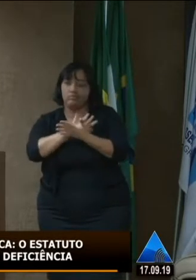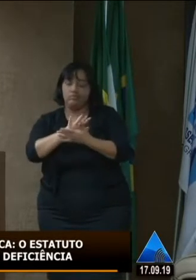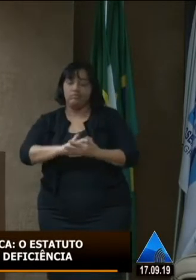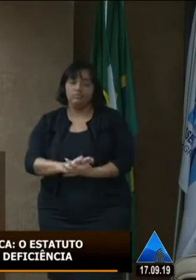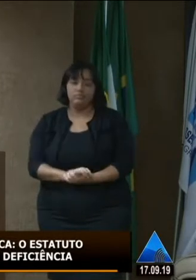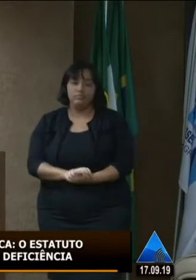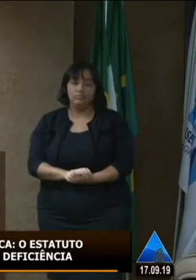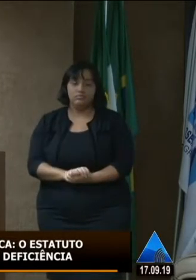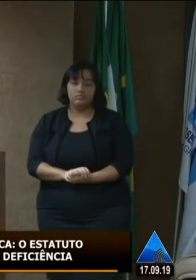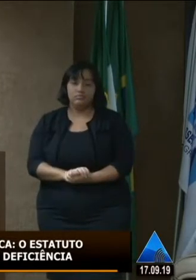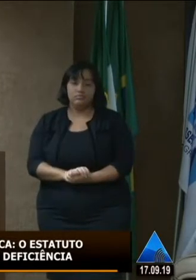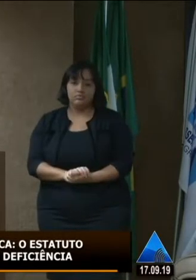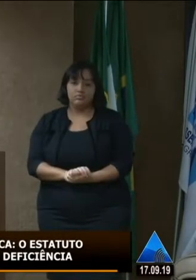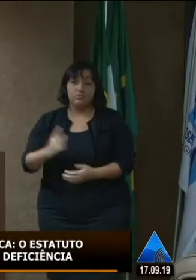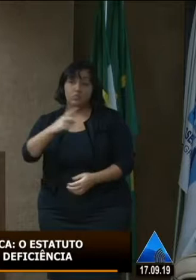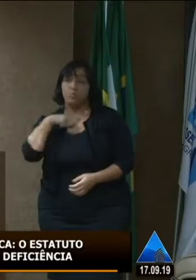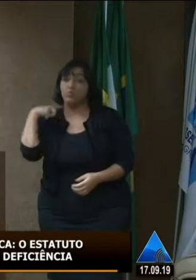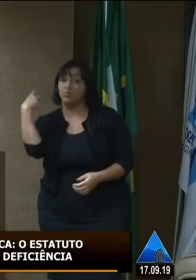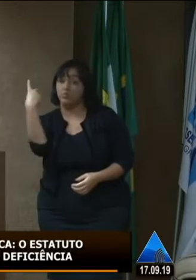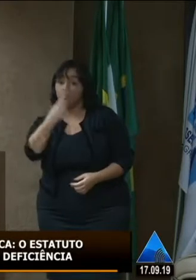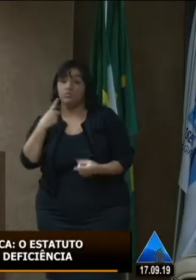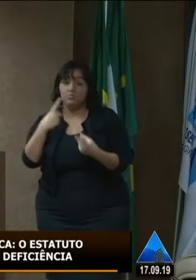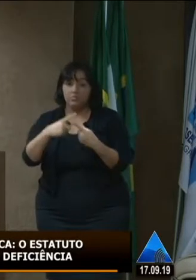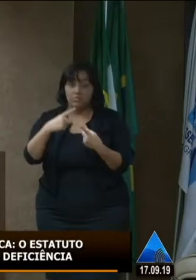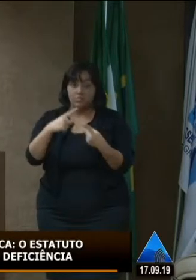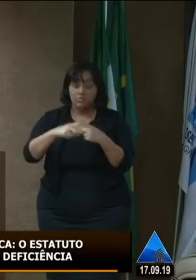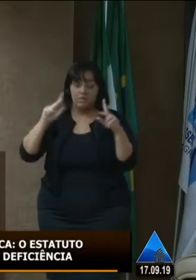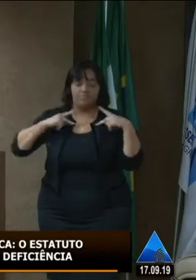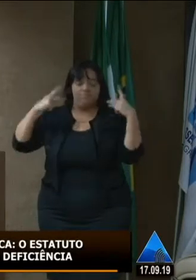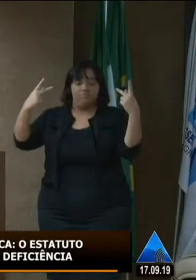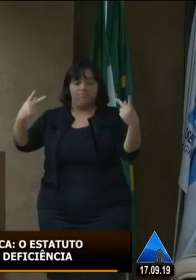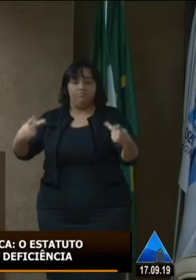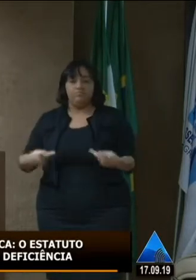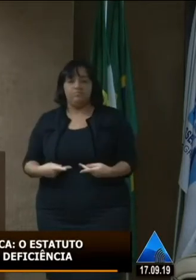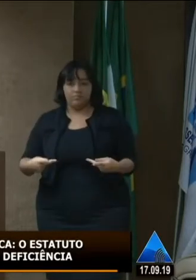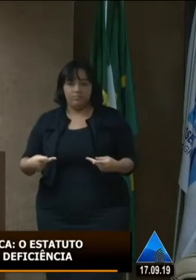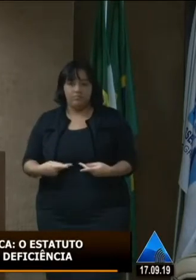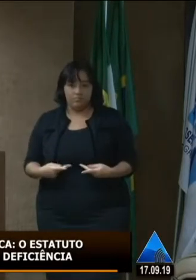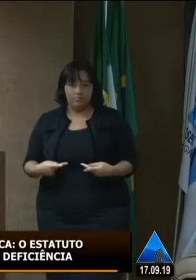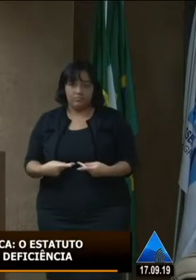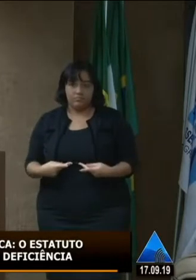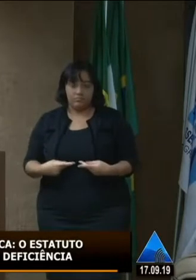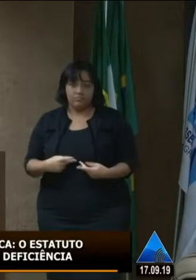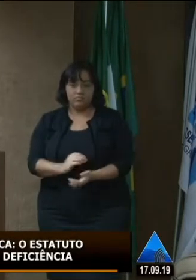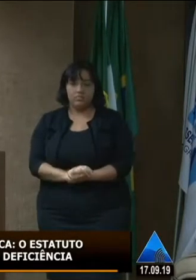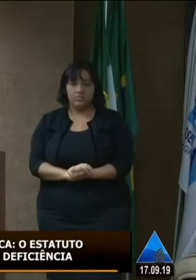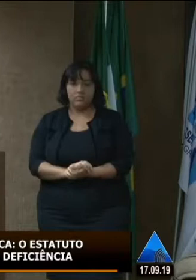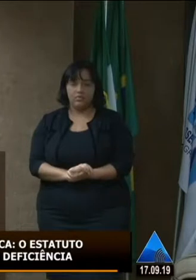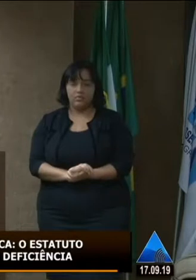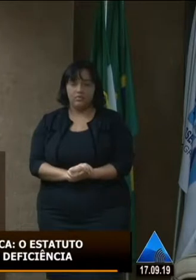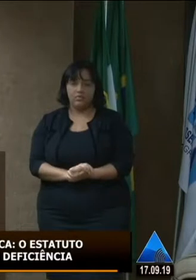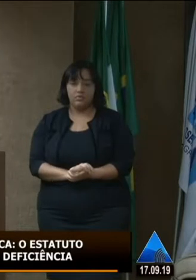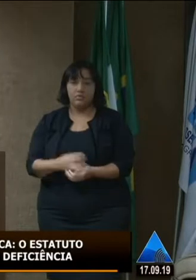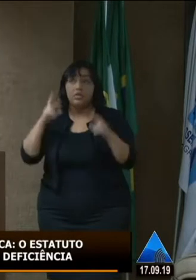somos também seres que somos consumidores então